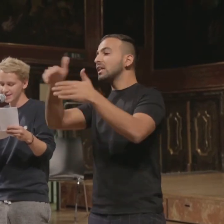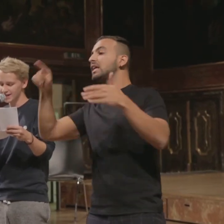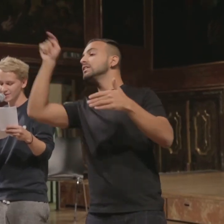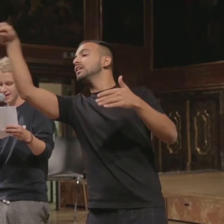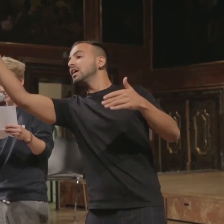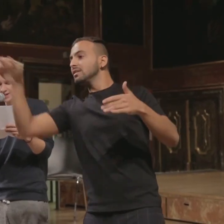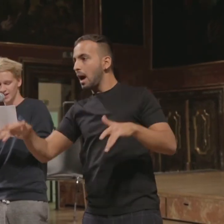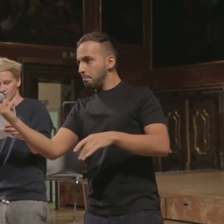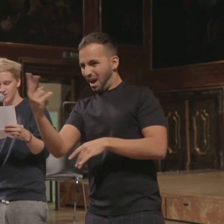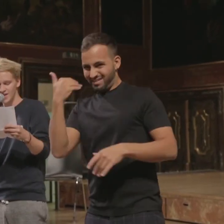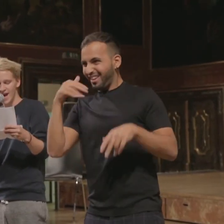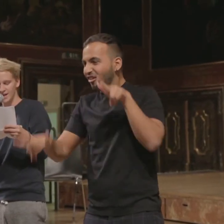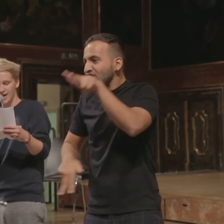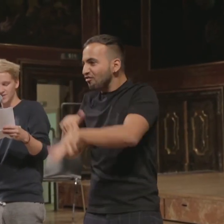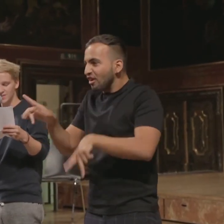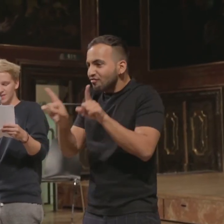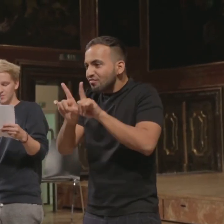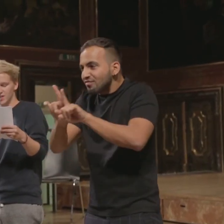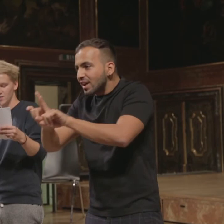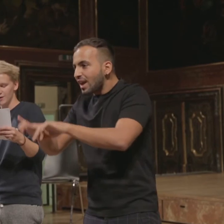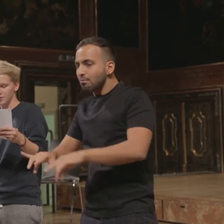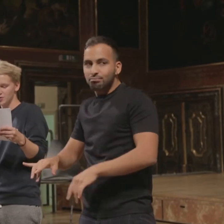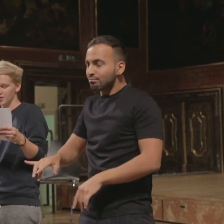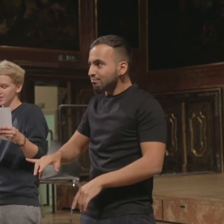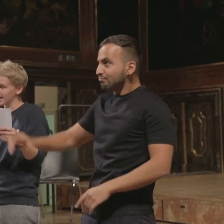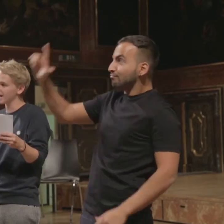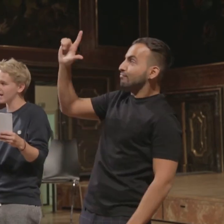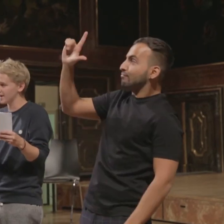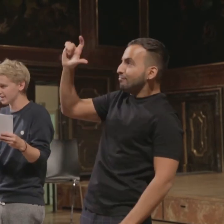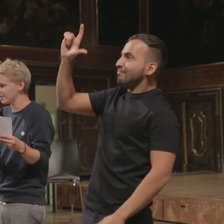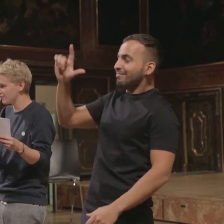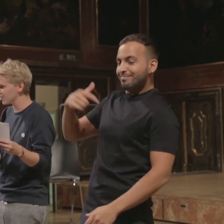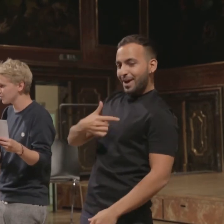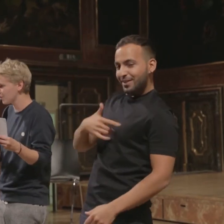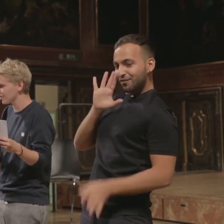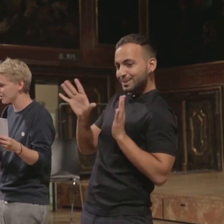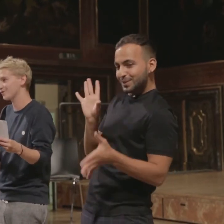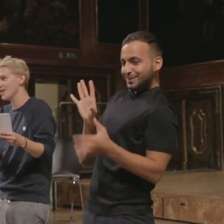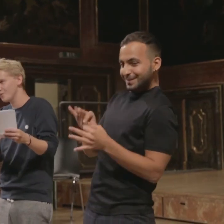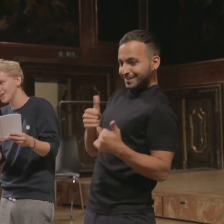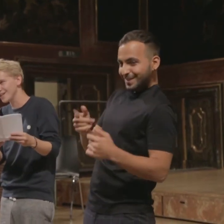Hilda und Kepler in Lederhosen ein gemeinsames Snapchat-Selfie und schlossen eine lang anhaltende Facebook-Freundschaft. Vielen Dank.